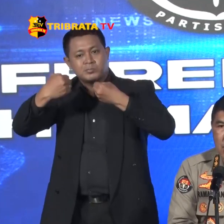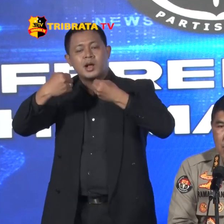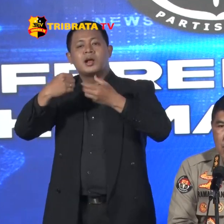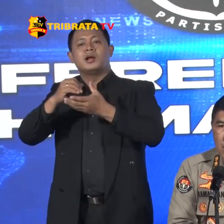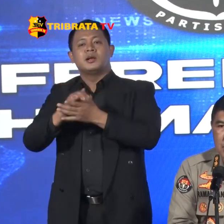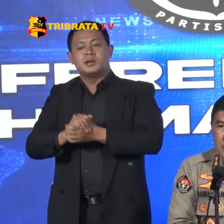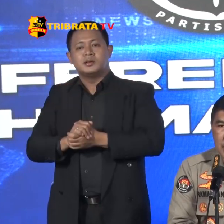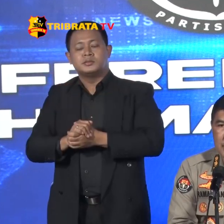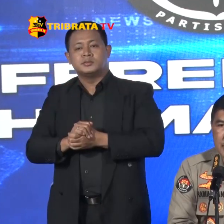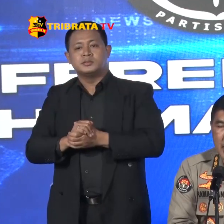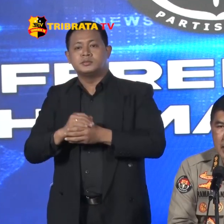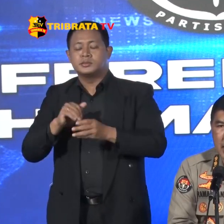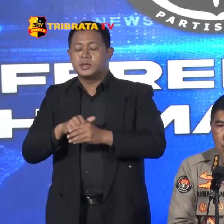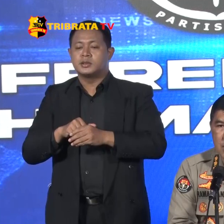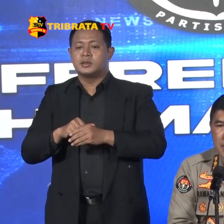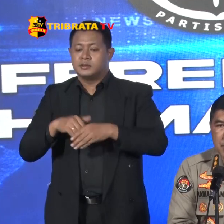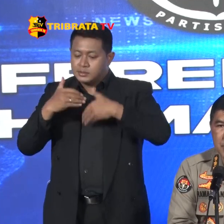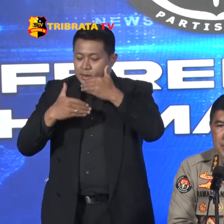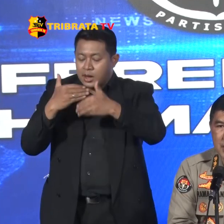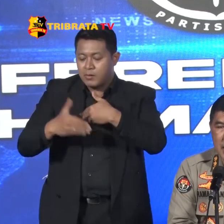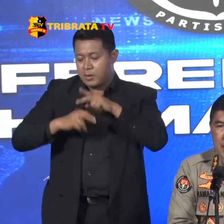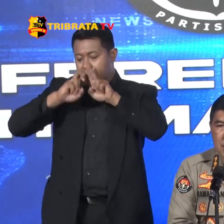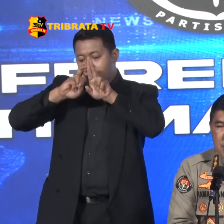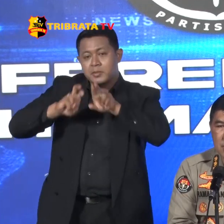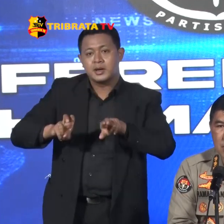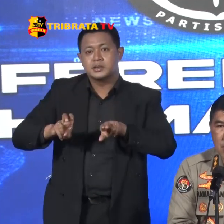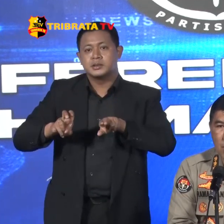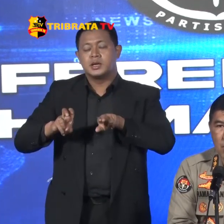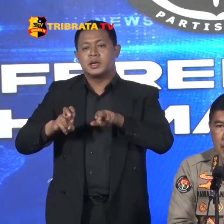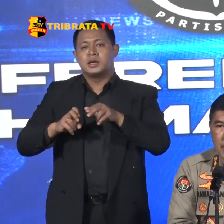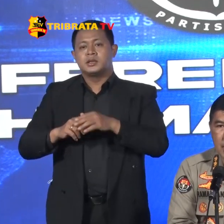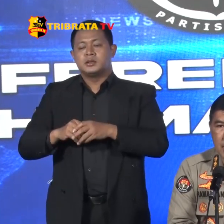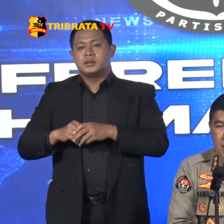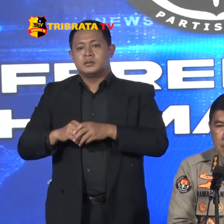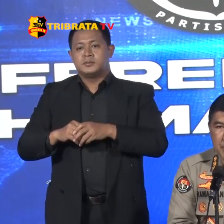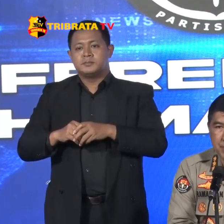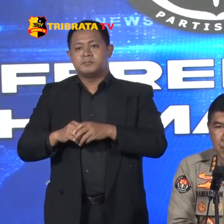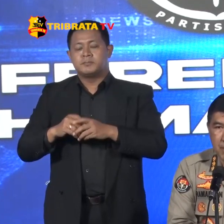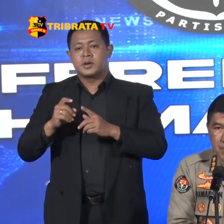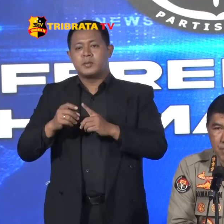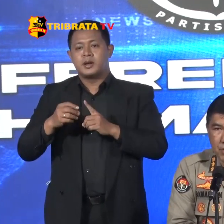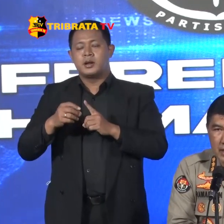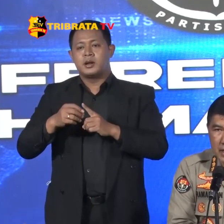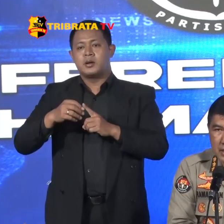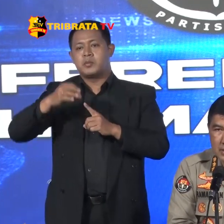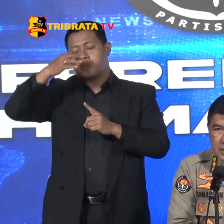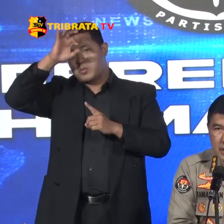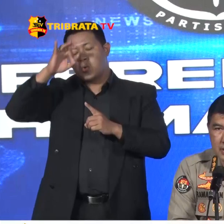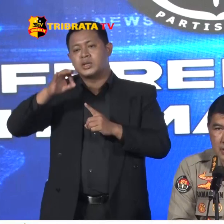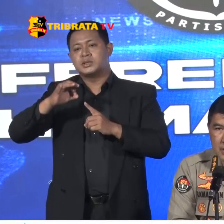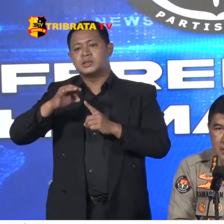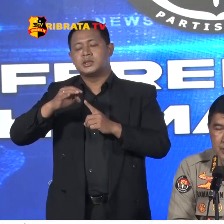Dan didal Lakukan pemeriksaan Oleh Bipropam Polda